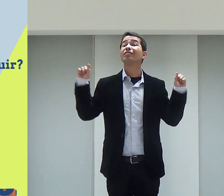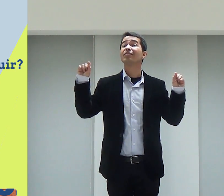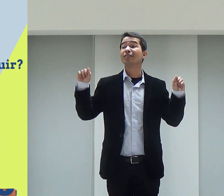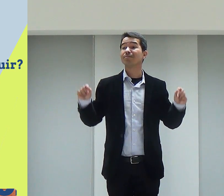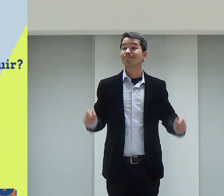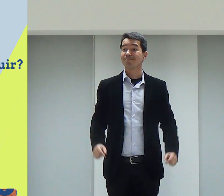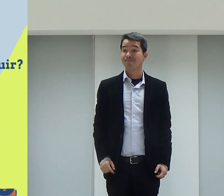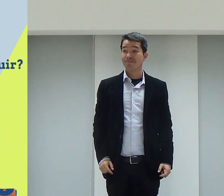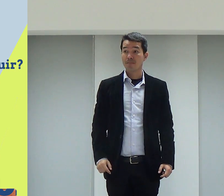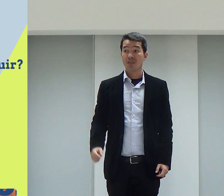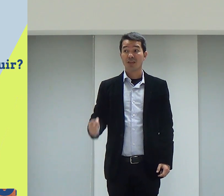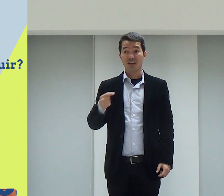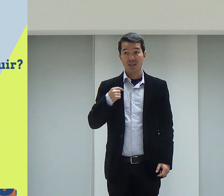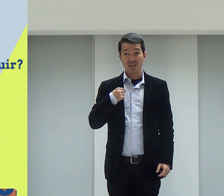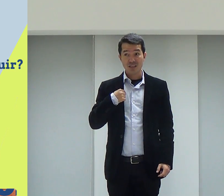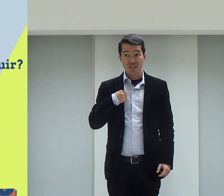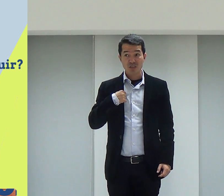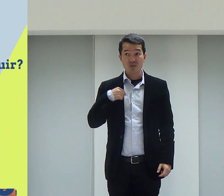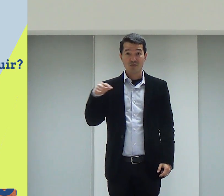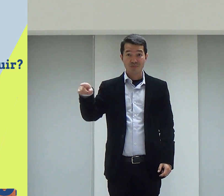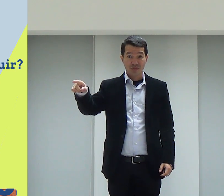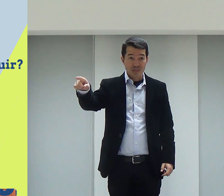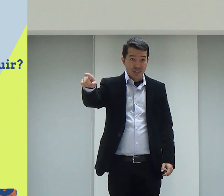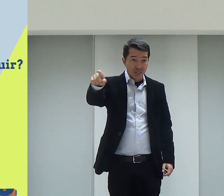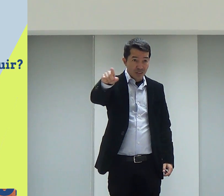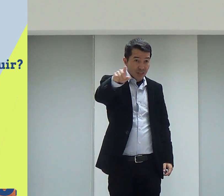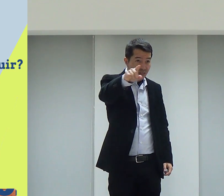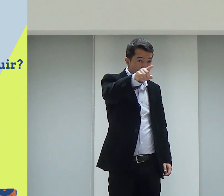Quem tem que fazer? Eu e vocês.